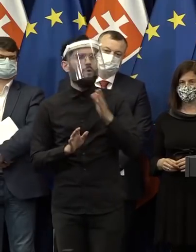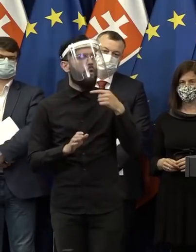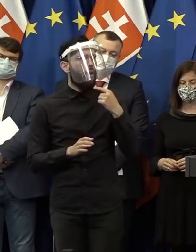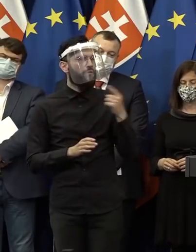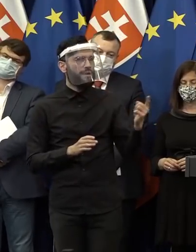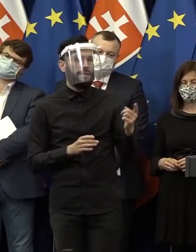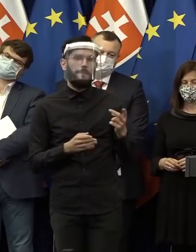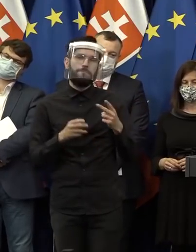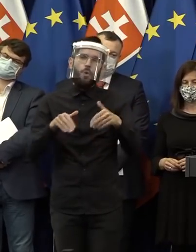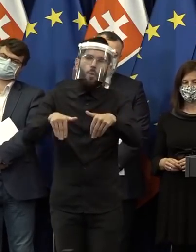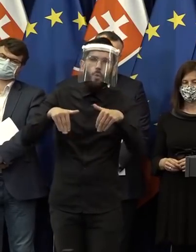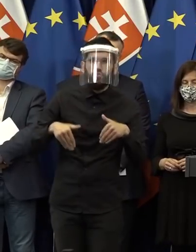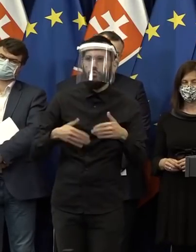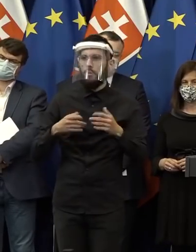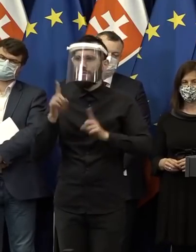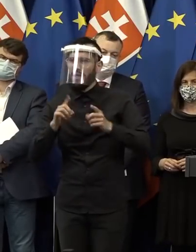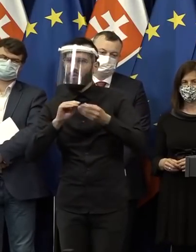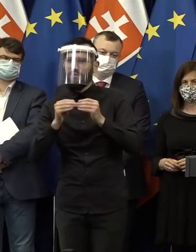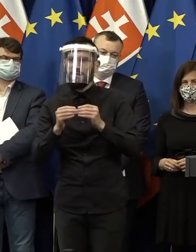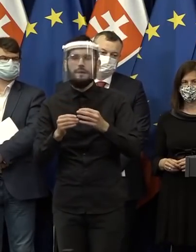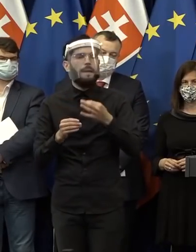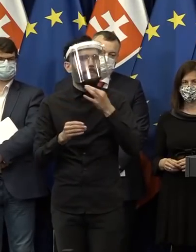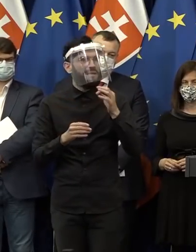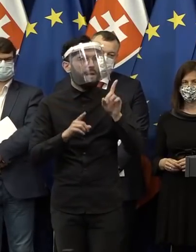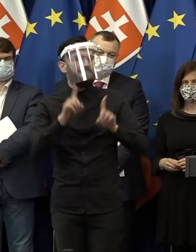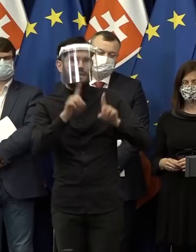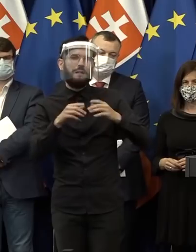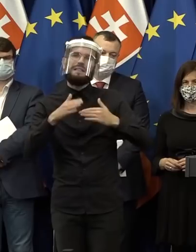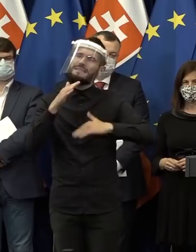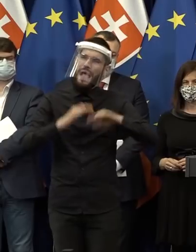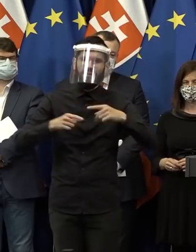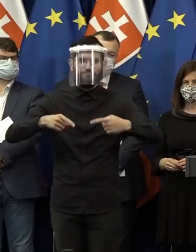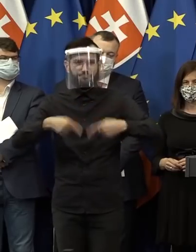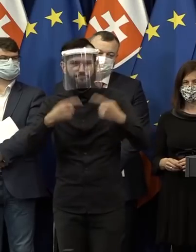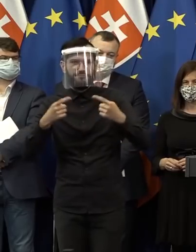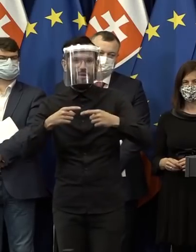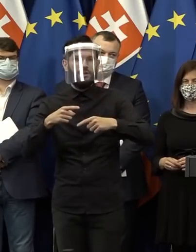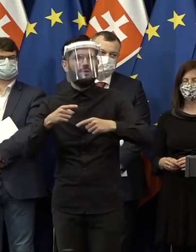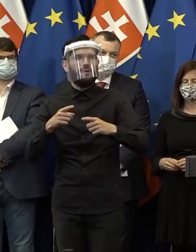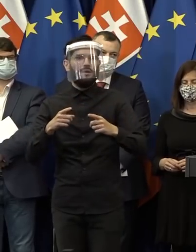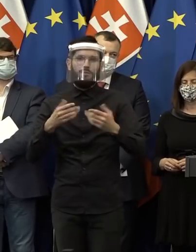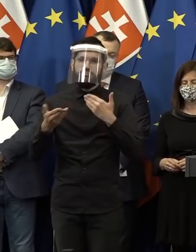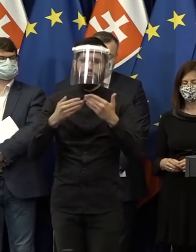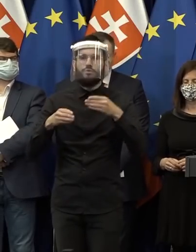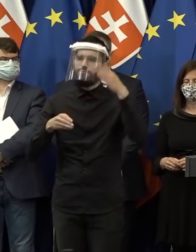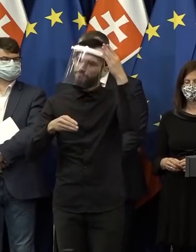kompromis, že na čom ste sa, pretože tak ľudský, najviac možno pobili, a dokoľkej trvalo to sedenie v noci. Ďakujem.